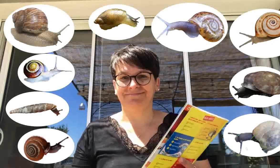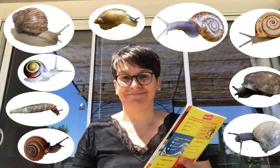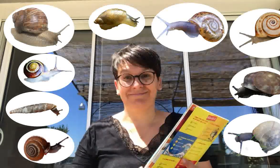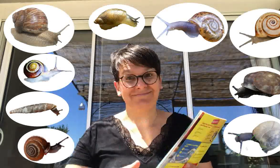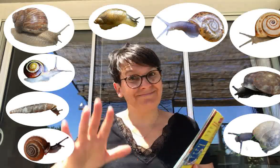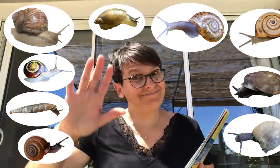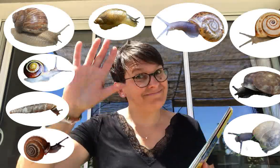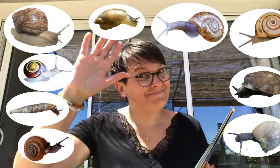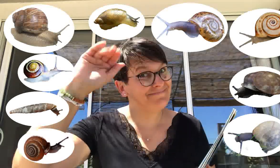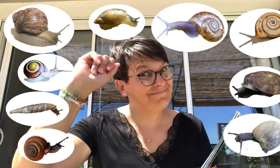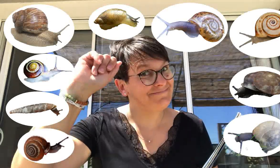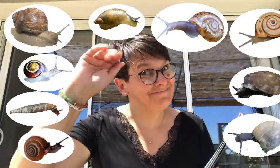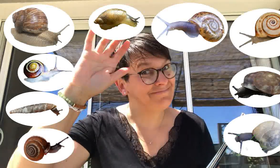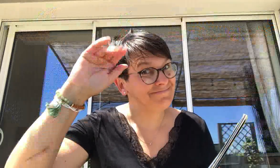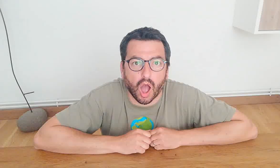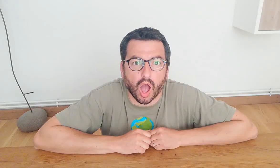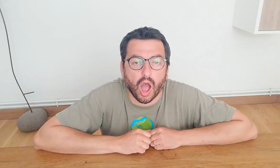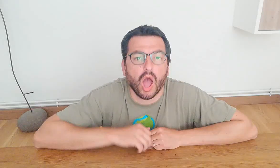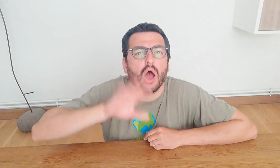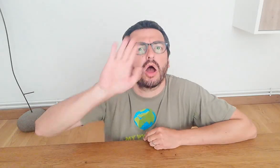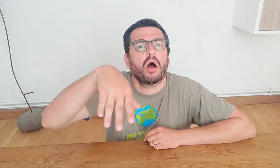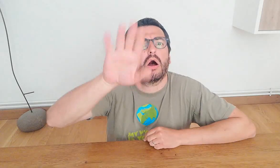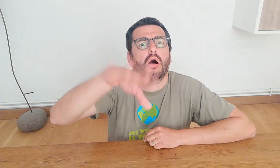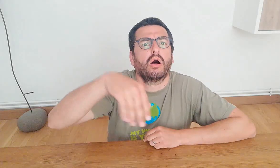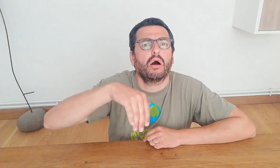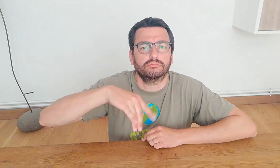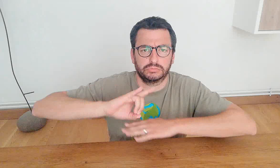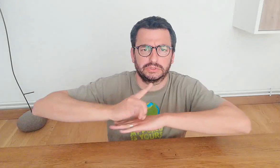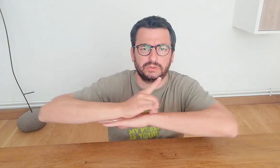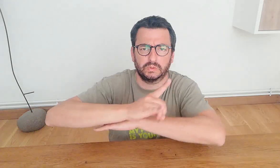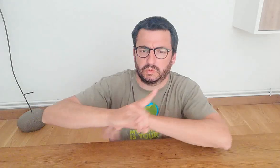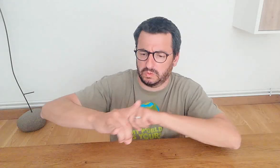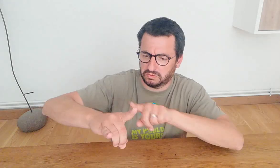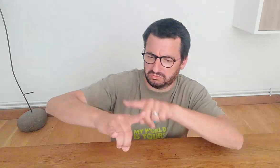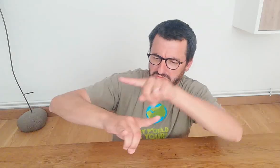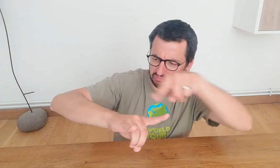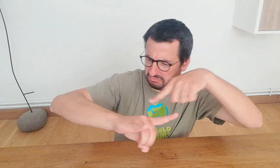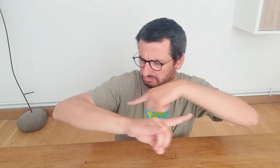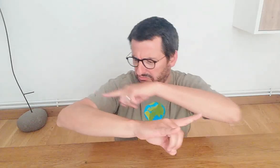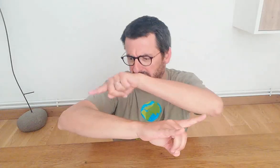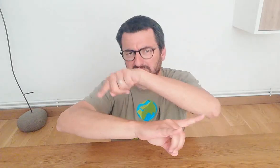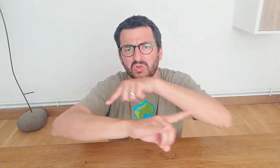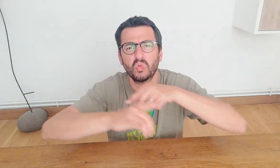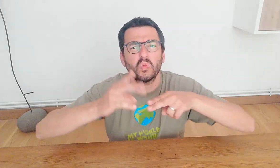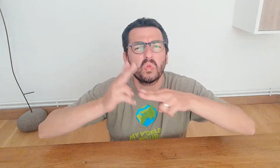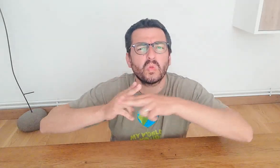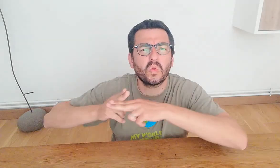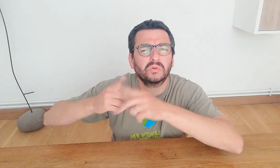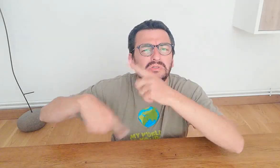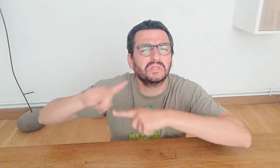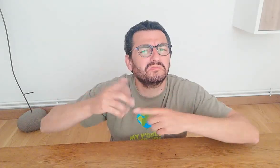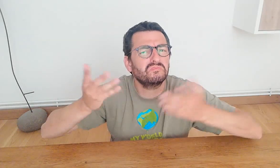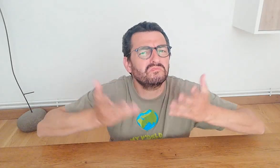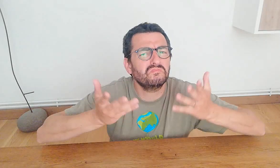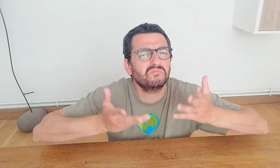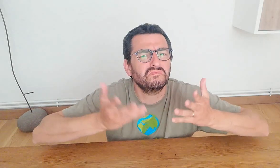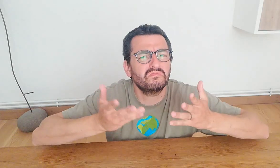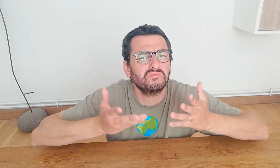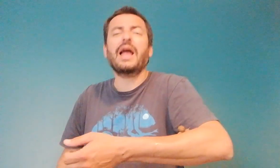Oh ben ! Oh ! Hé, hé, hé ! L'escargot, comment est-ce que ça s'appelle les différentes parties de son